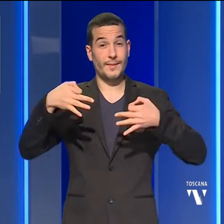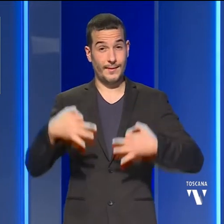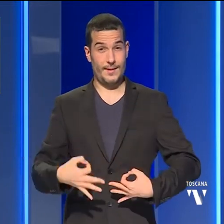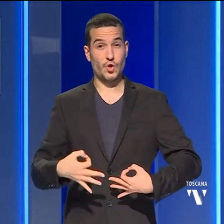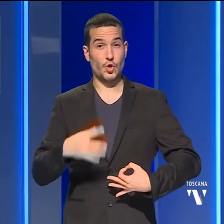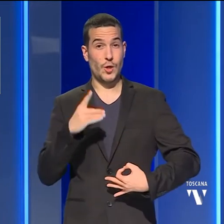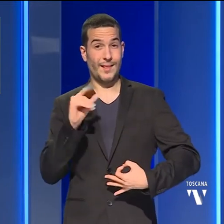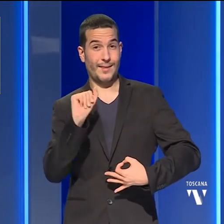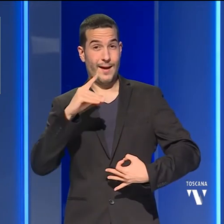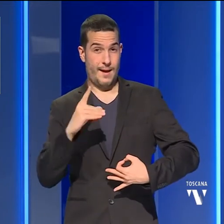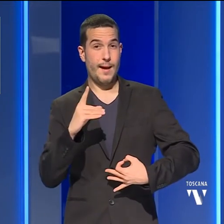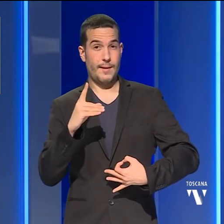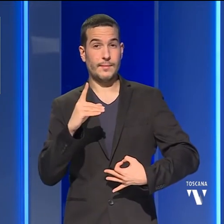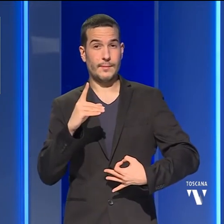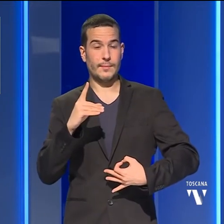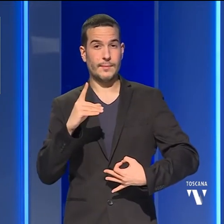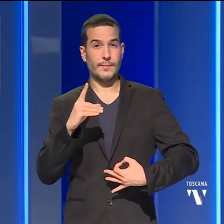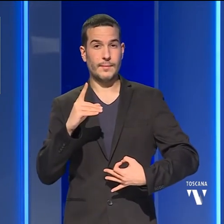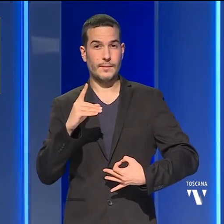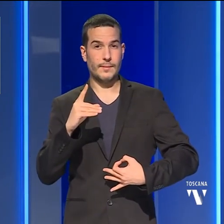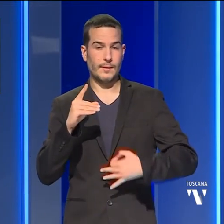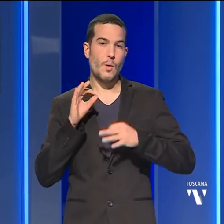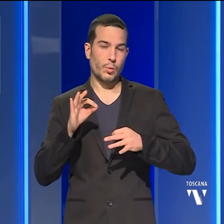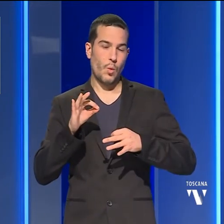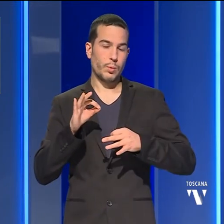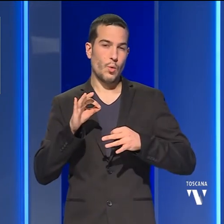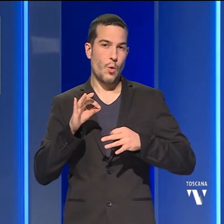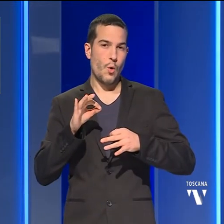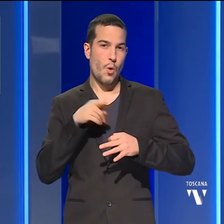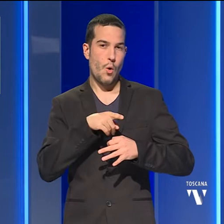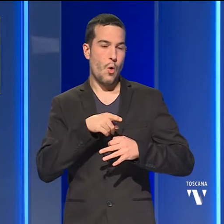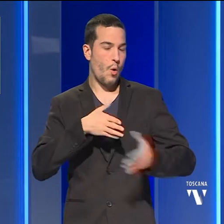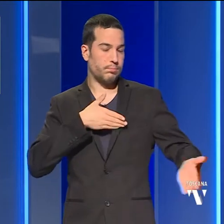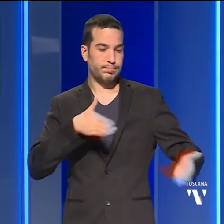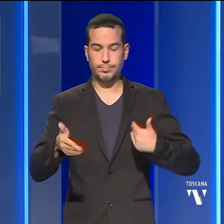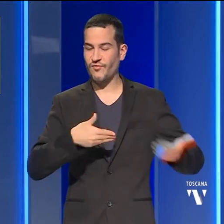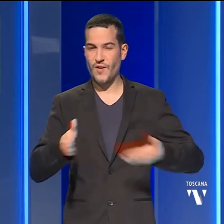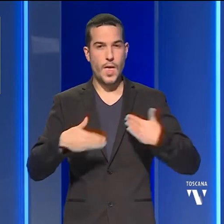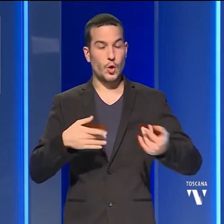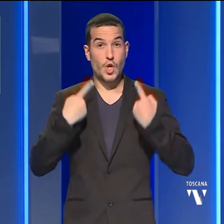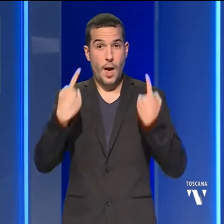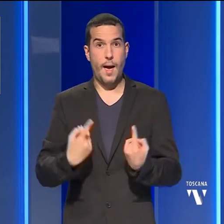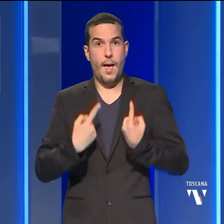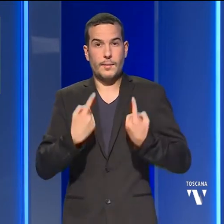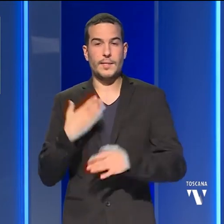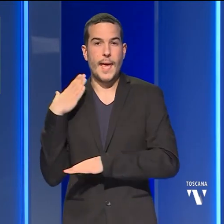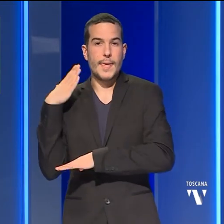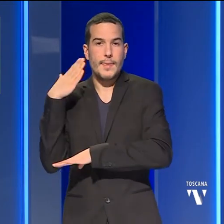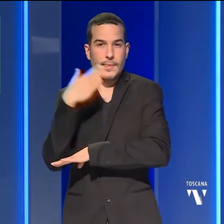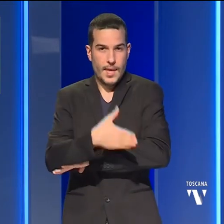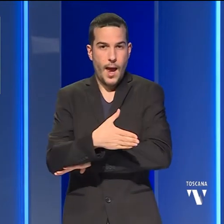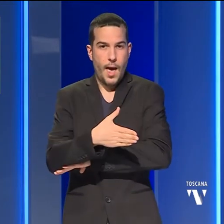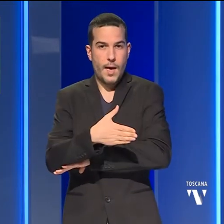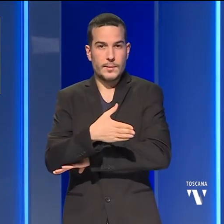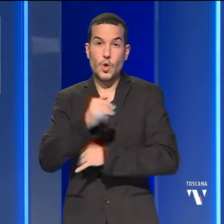della DAD è stata presa dagli istituti nell'immediatezza, in attesa di indicazioni più mirate